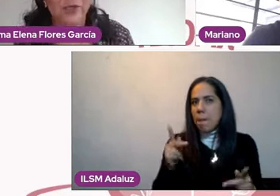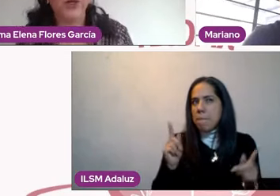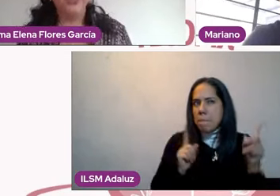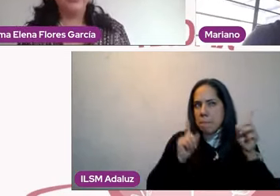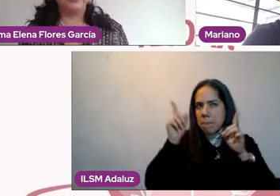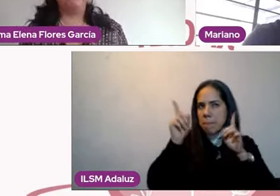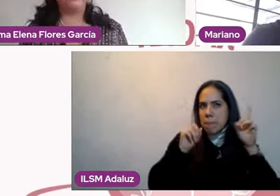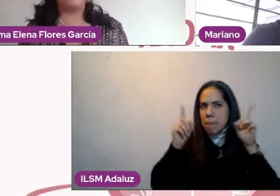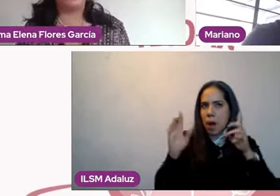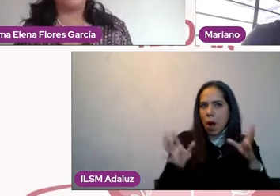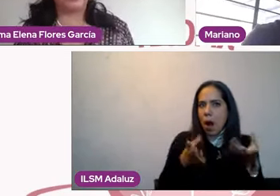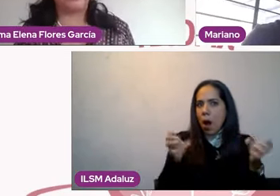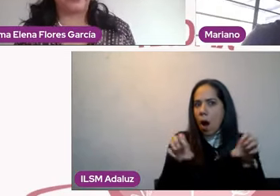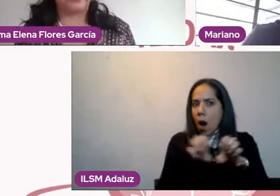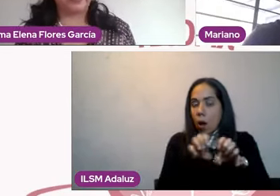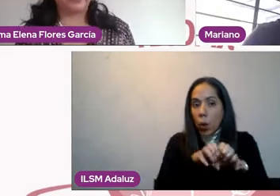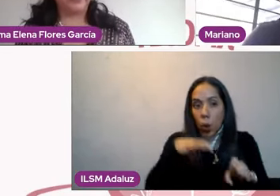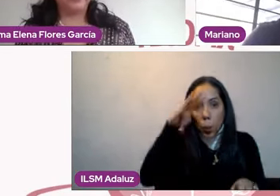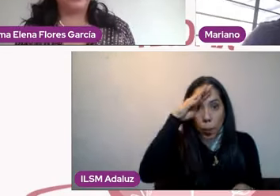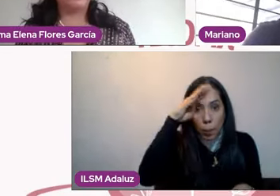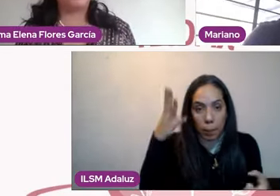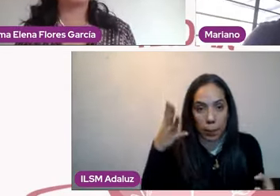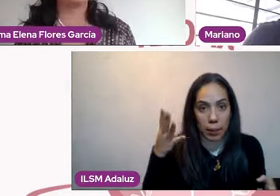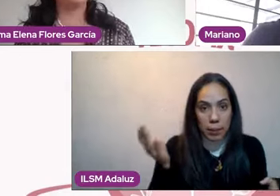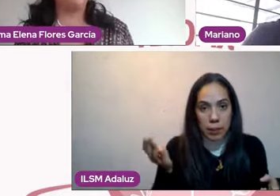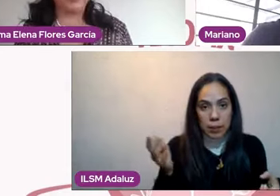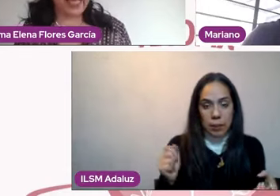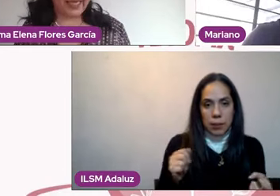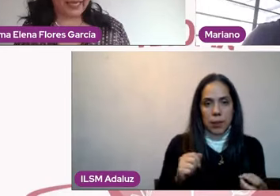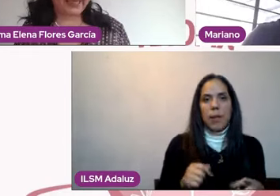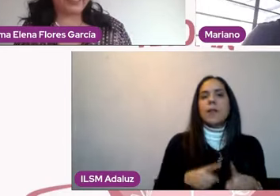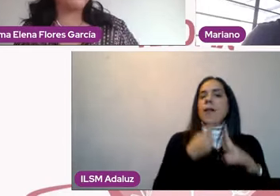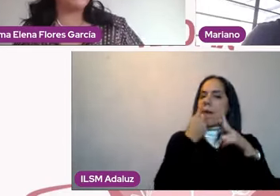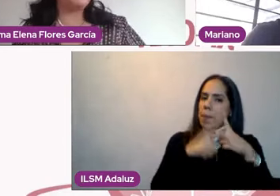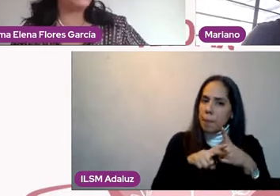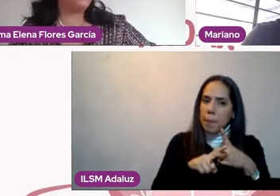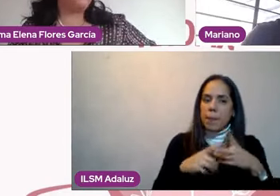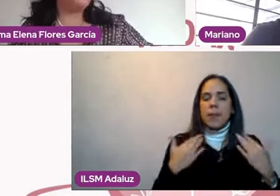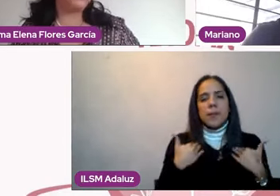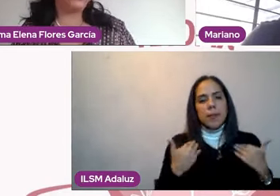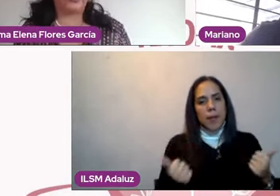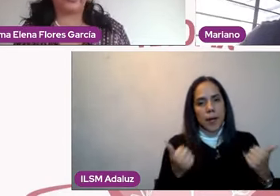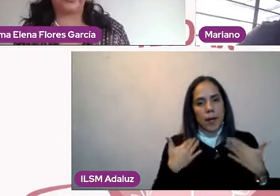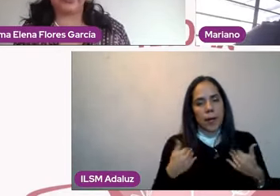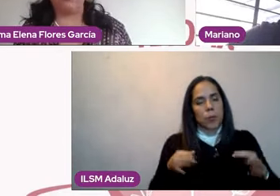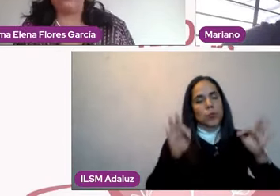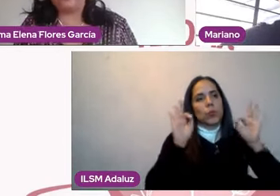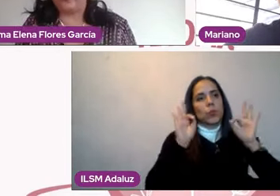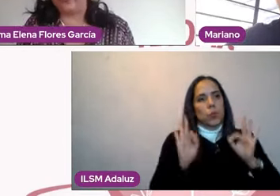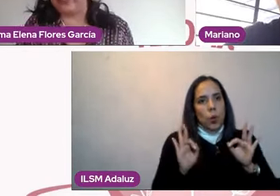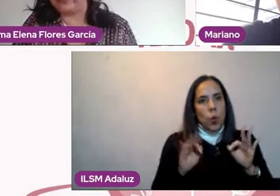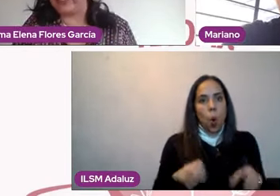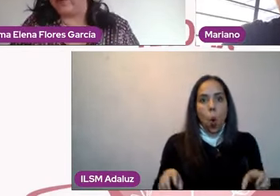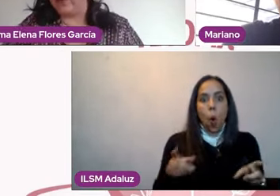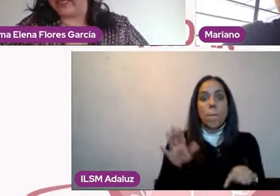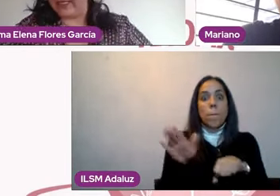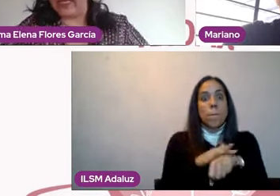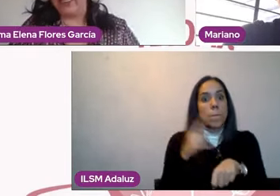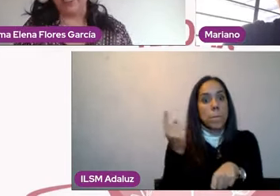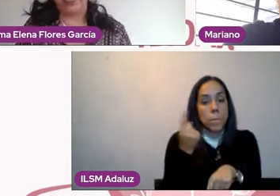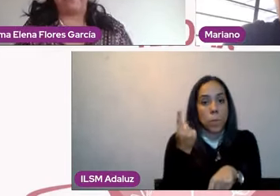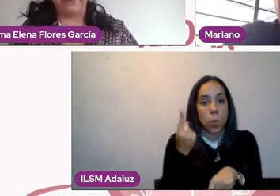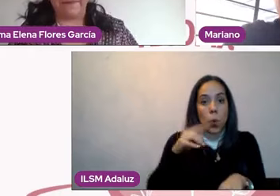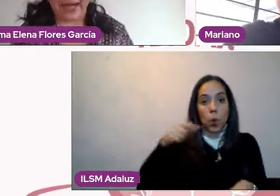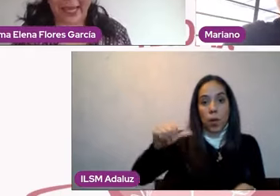análisis, ¿no? Empezar a entender desde qué mirada, desde qué contexto elegí o estoy decidiendo